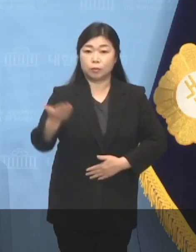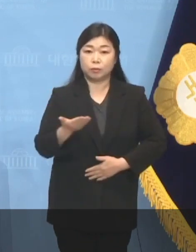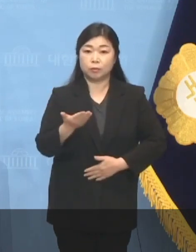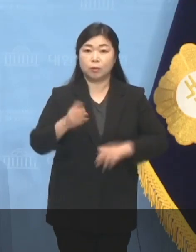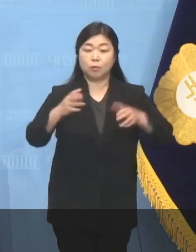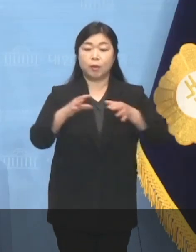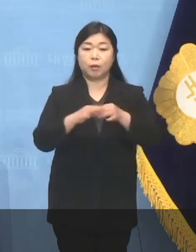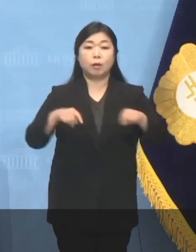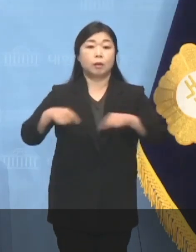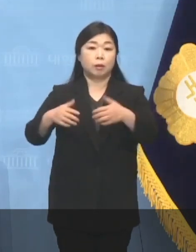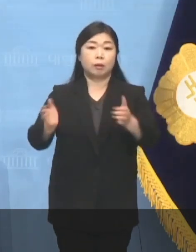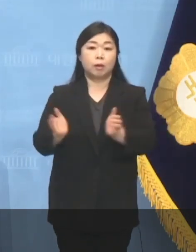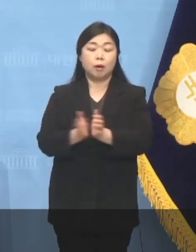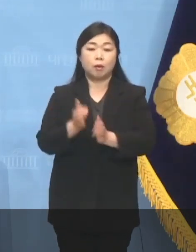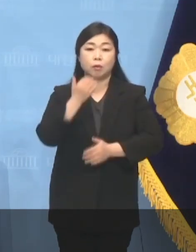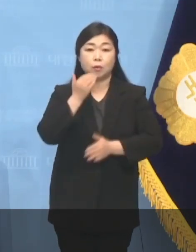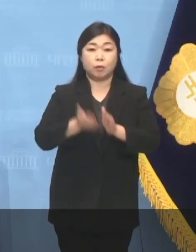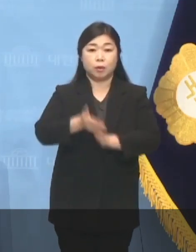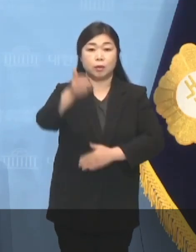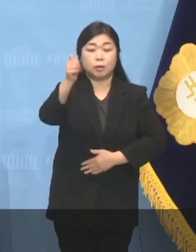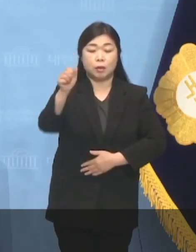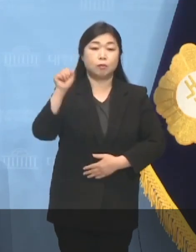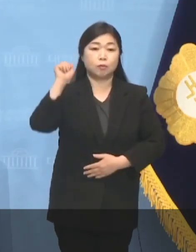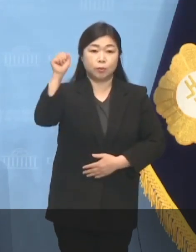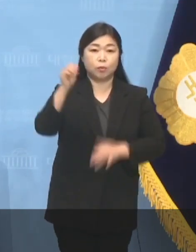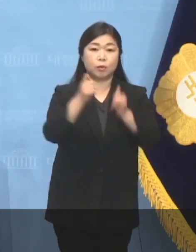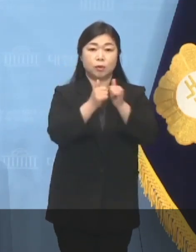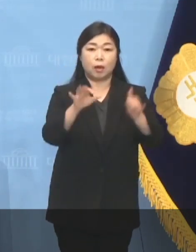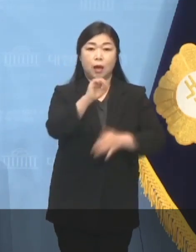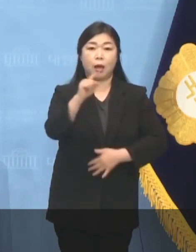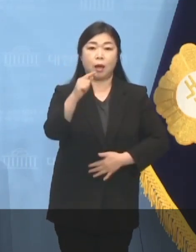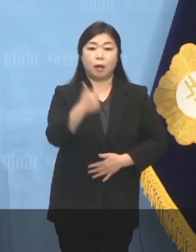국민의당 서울시장 후보 안철수입니다.